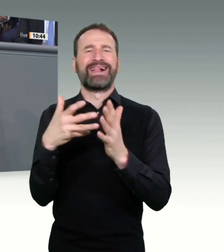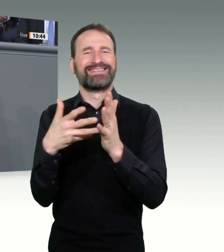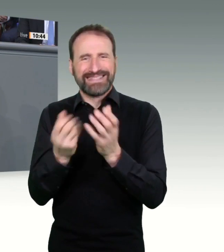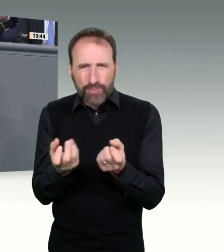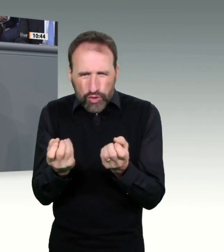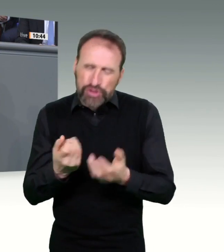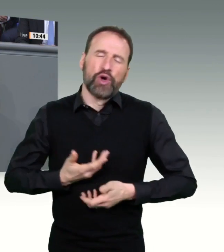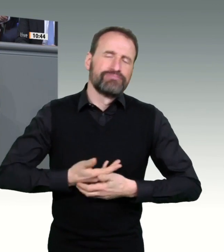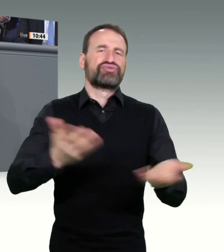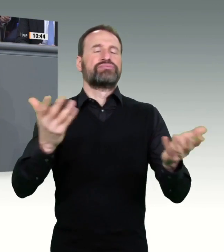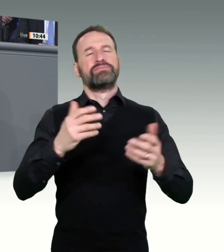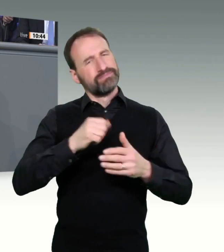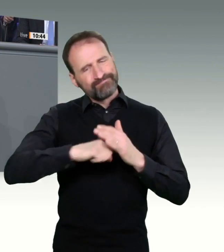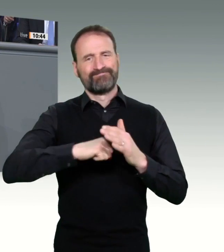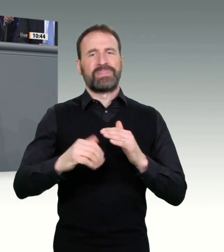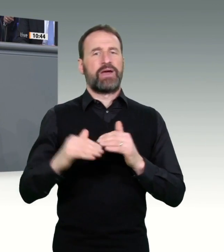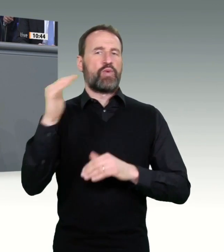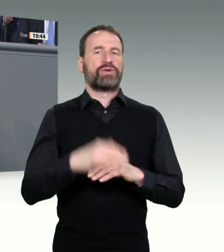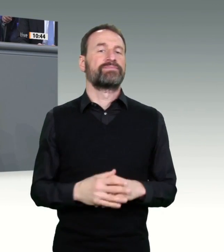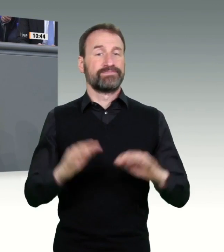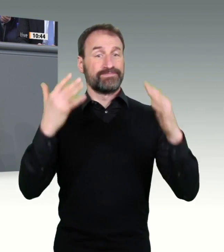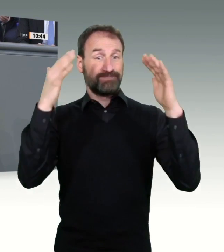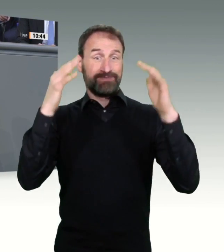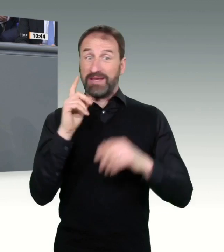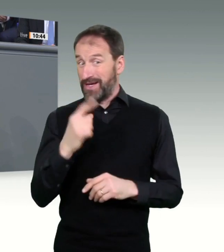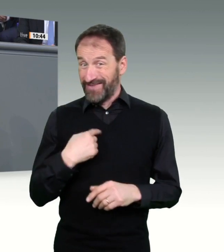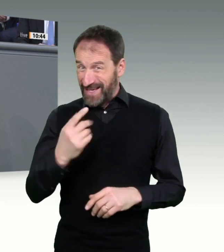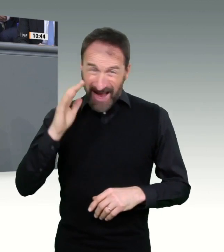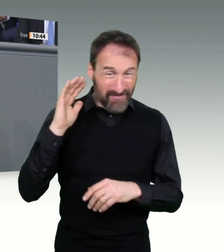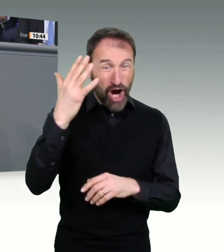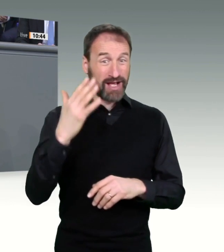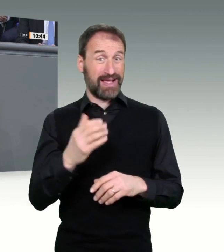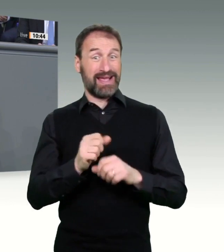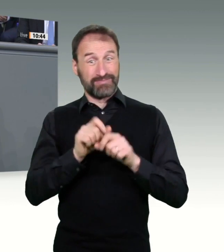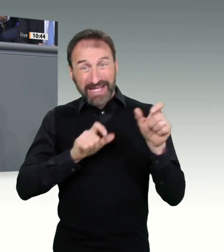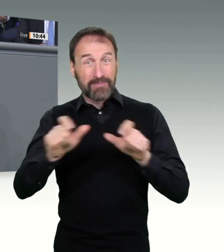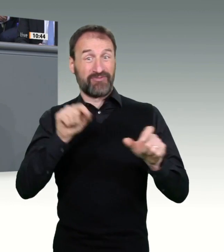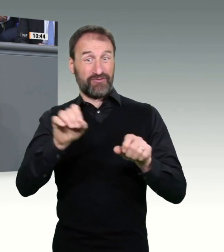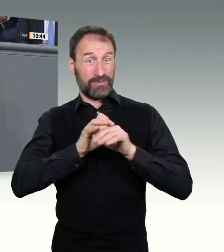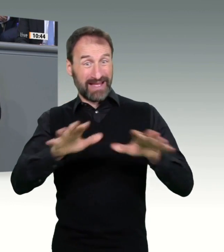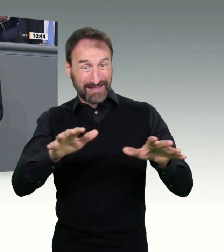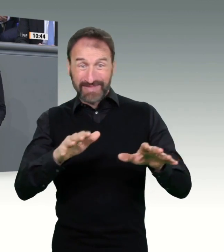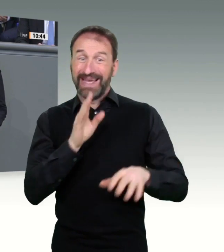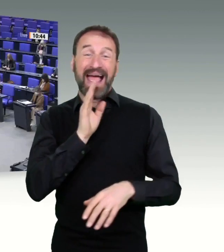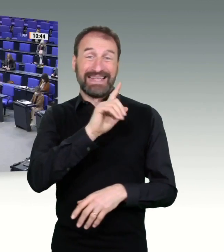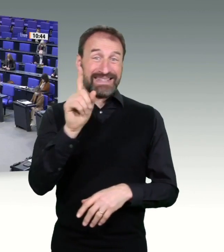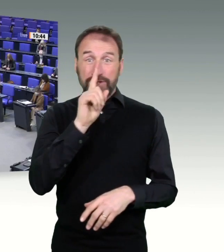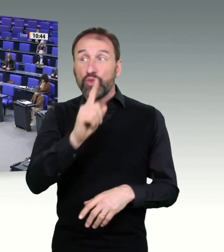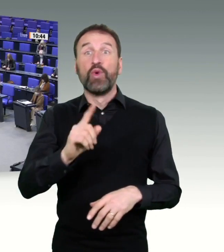europäischen Nachbarländern denken. Ja, wir müssen weltweit denken und handeln. Sonst warten die Menschen